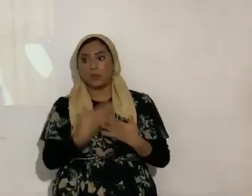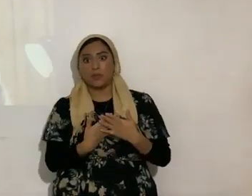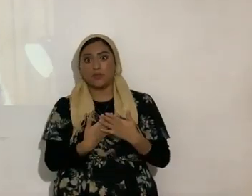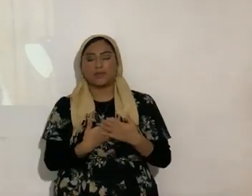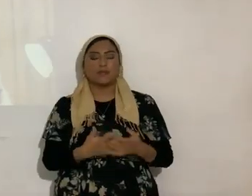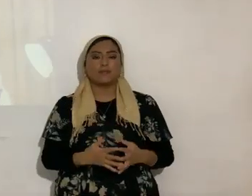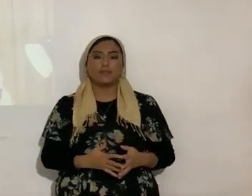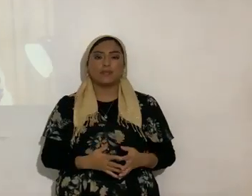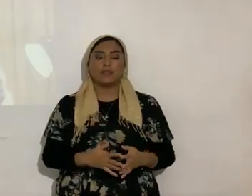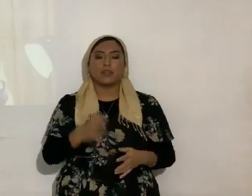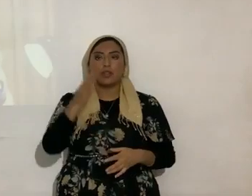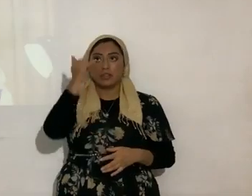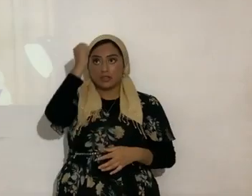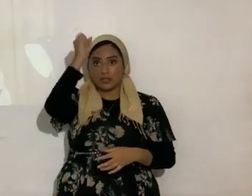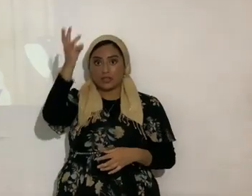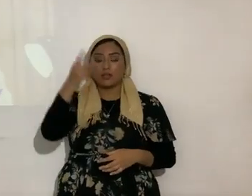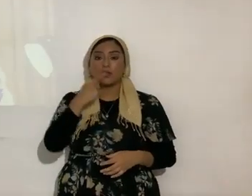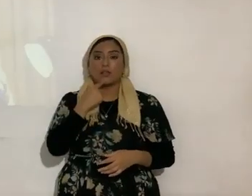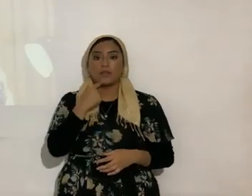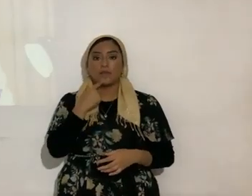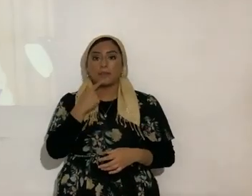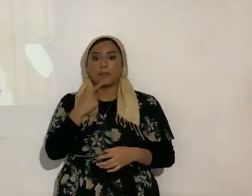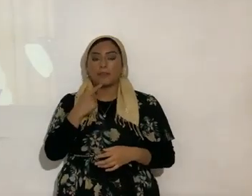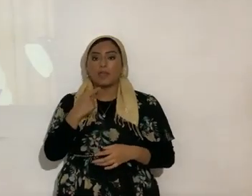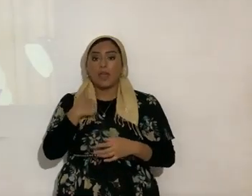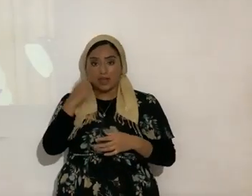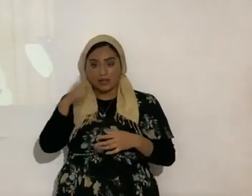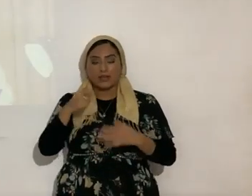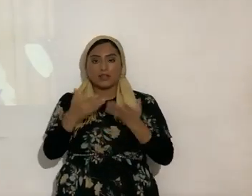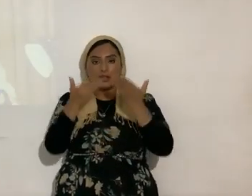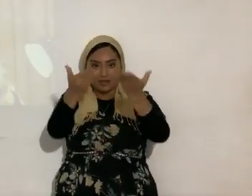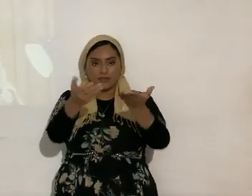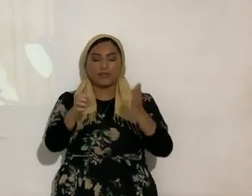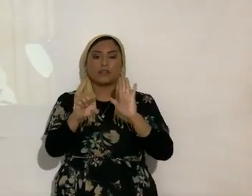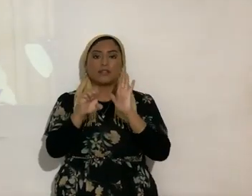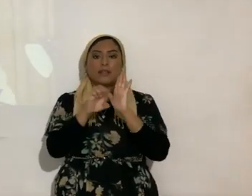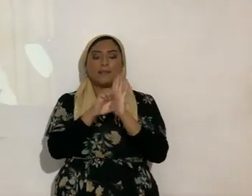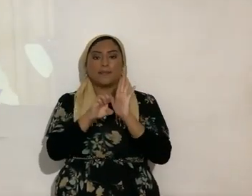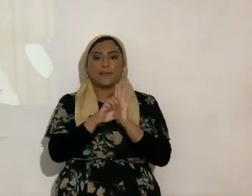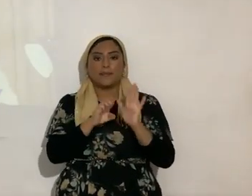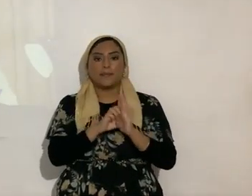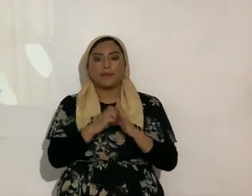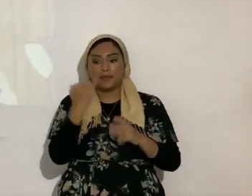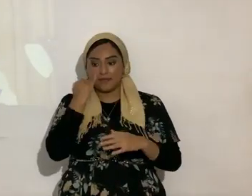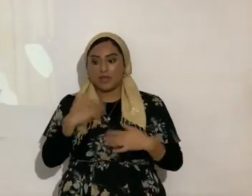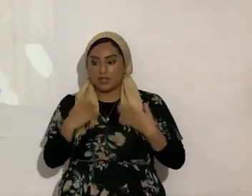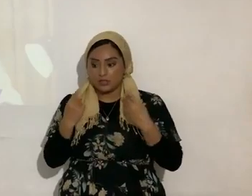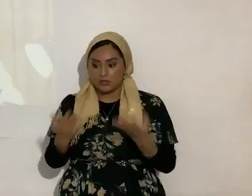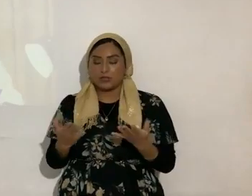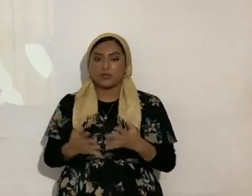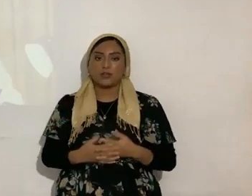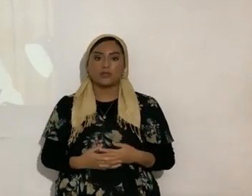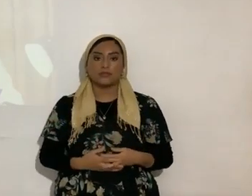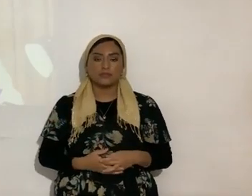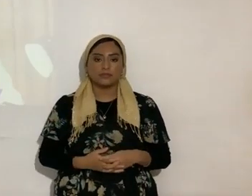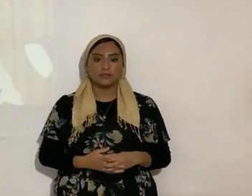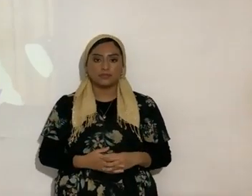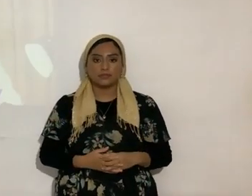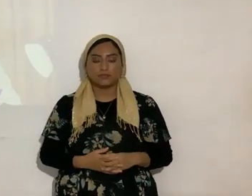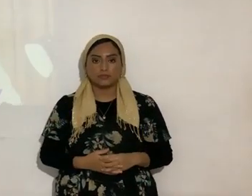dice Yahshua lo que hace la mano de ella no lo sepa a la izquierda pero te tengo que poner ejemplos prácticos que más si yo los hago no te voy a poner ejemplos de X que a